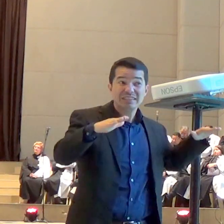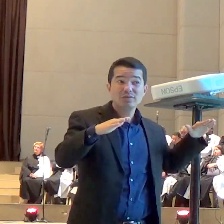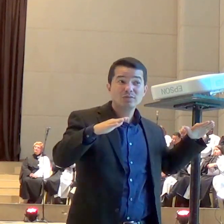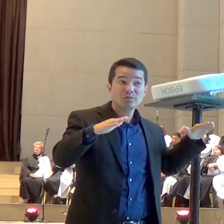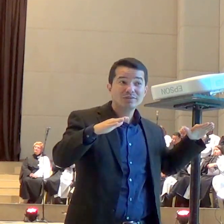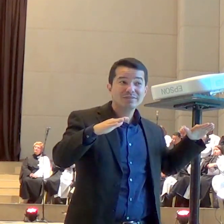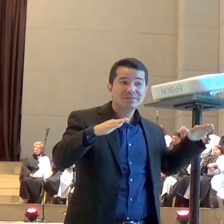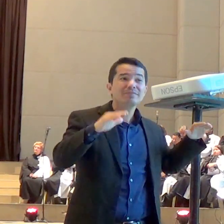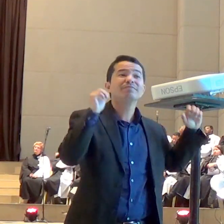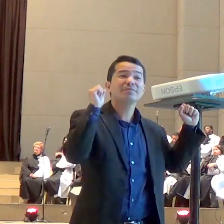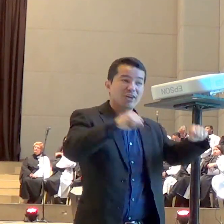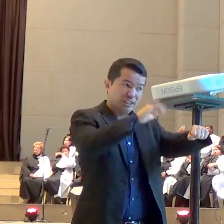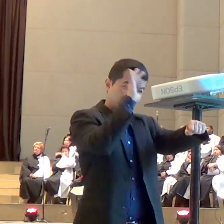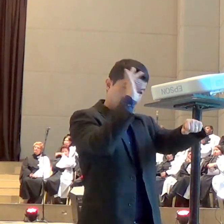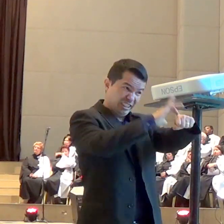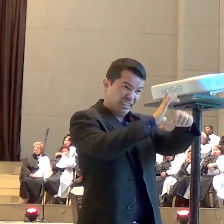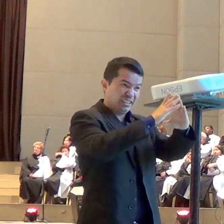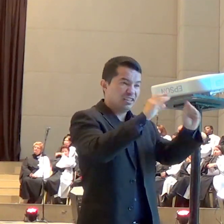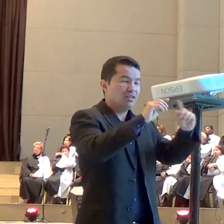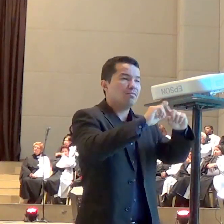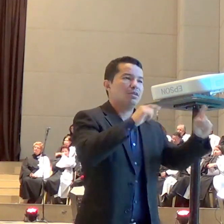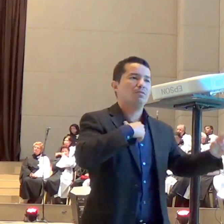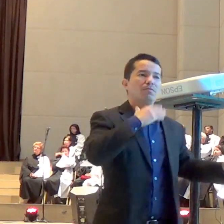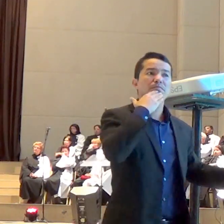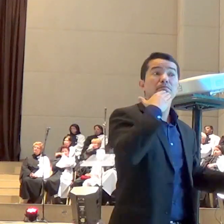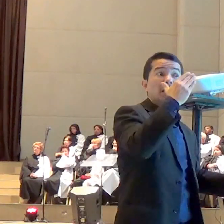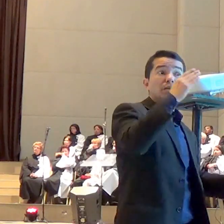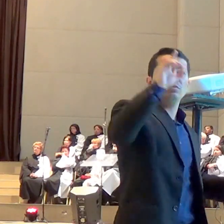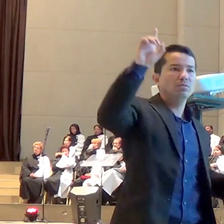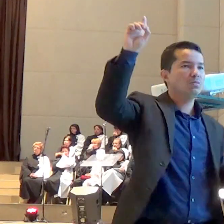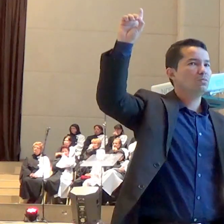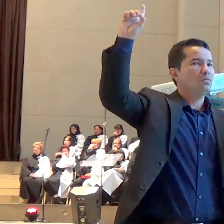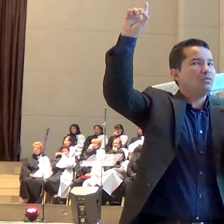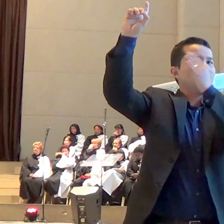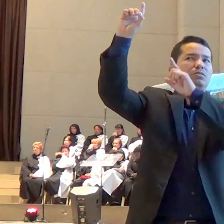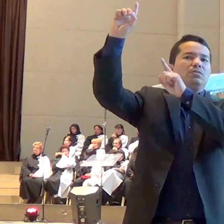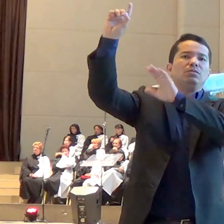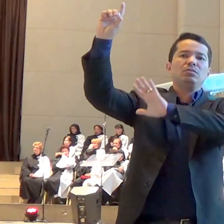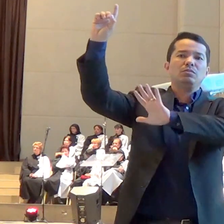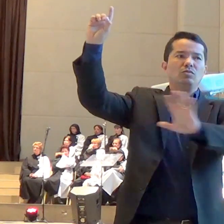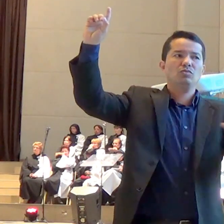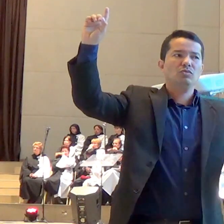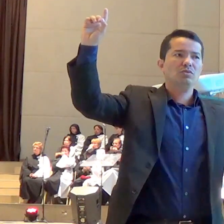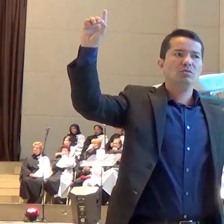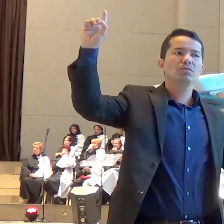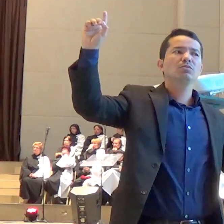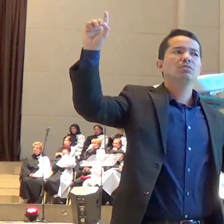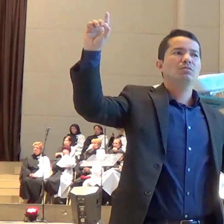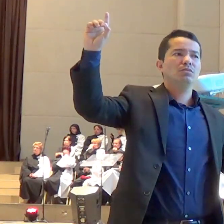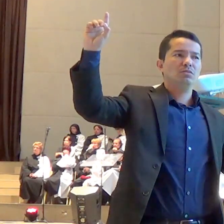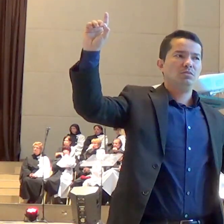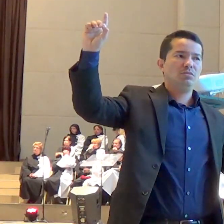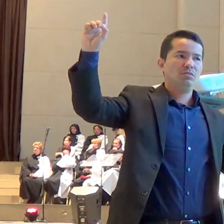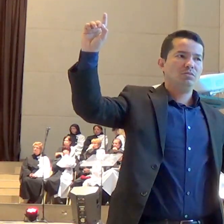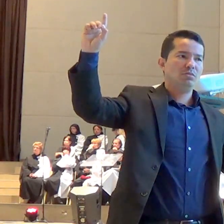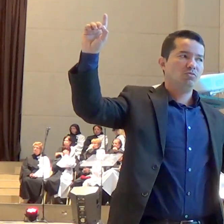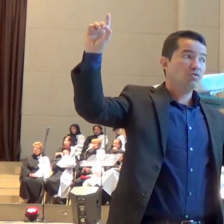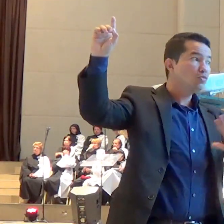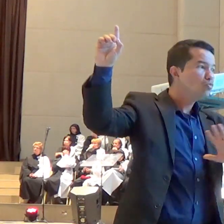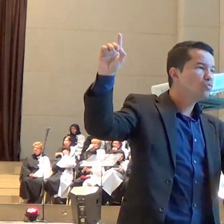nome de Jesus e Ele comanda os exércitos celestiais a nosso favor a Bíblia